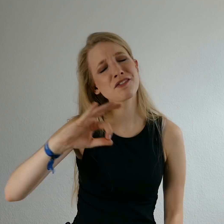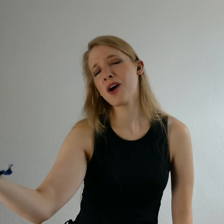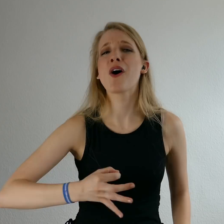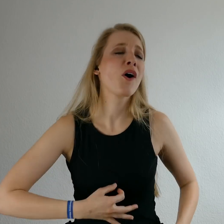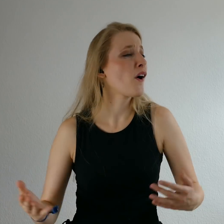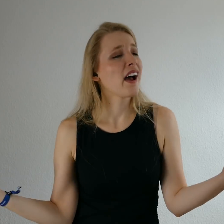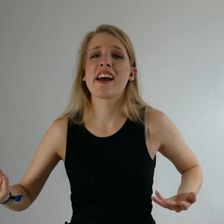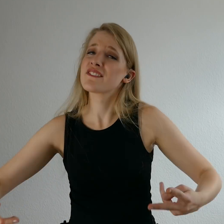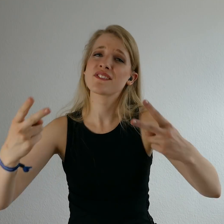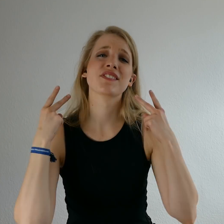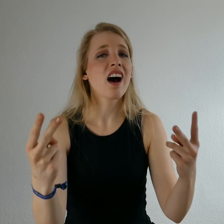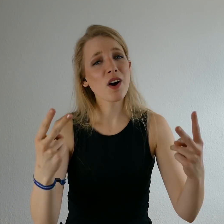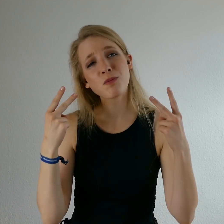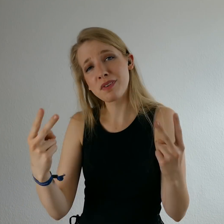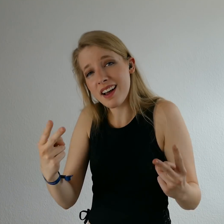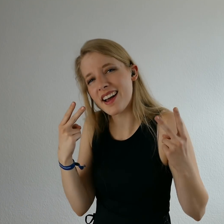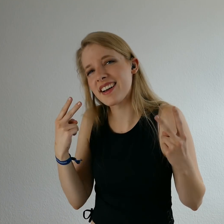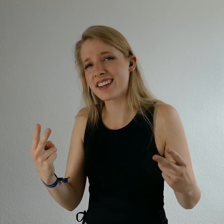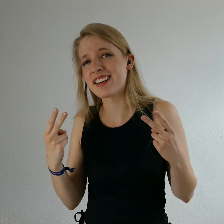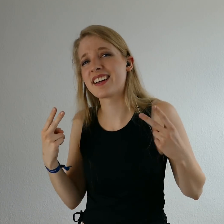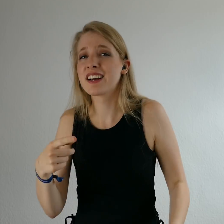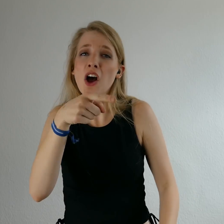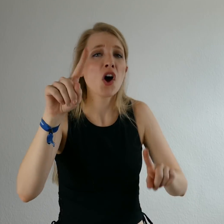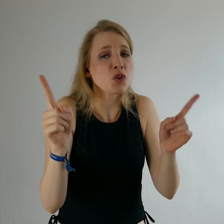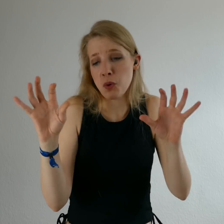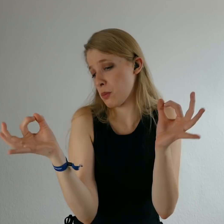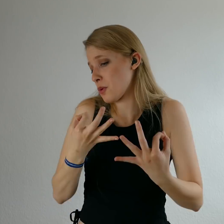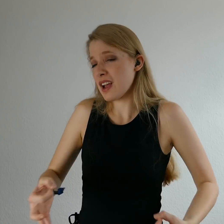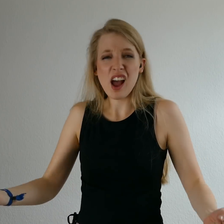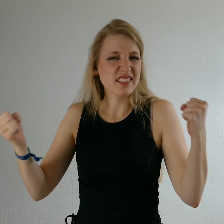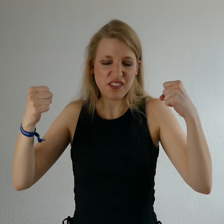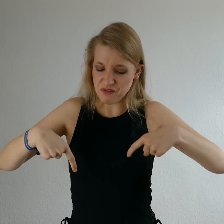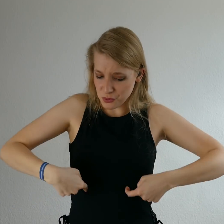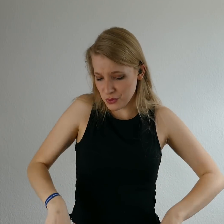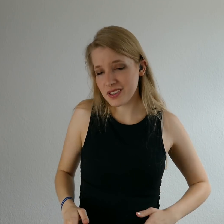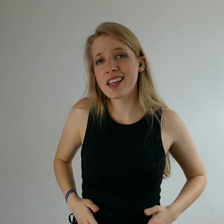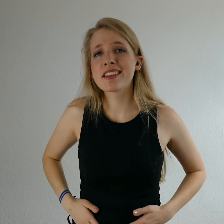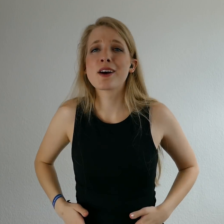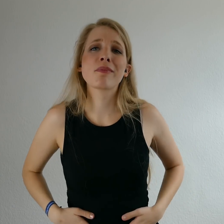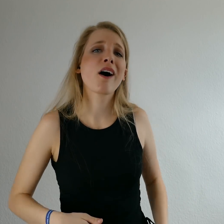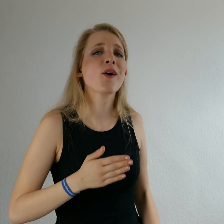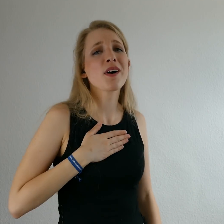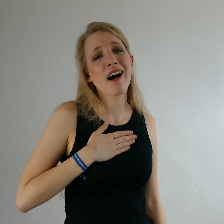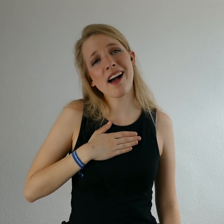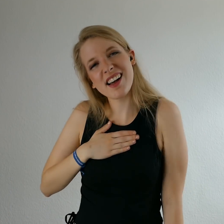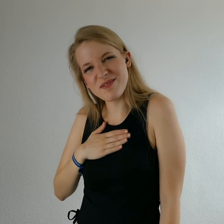für uns etwas Brauchbares Du musst keine Brut in deinem Bauch haben